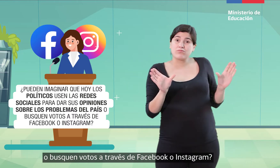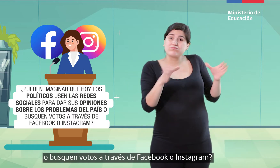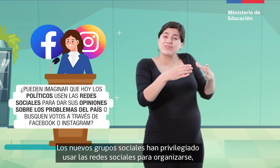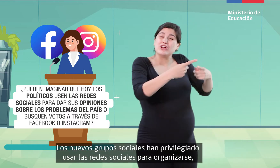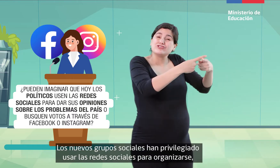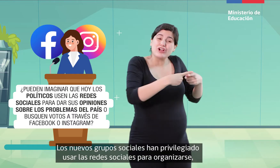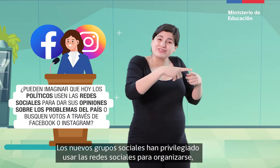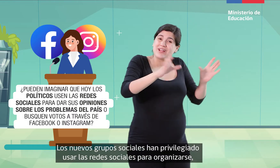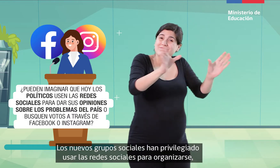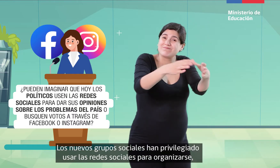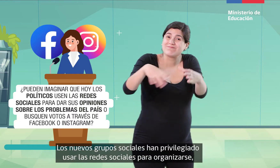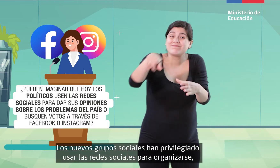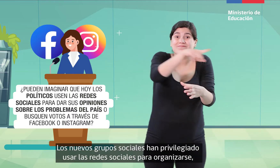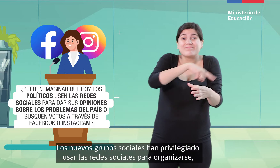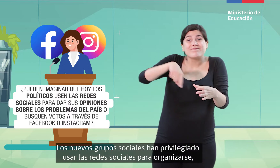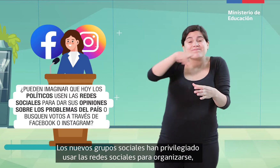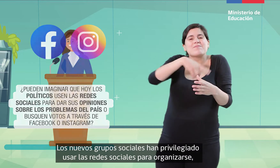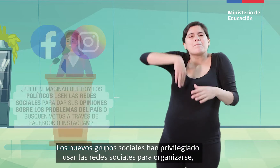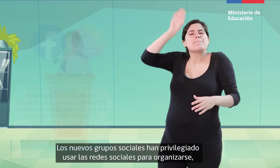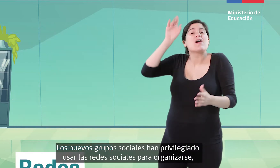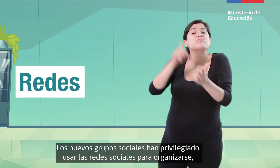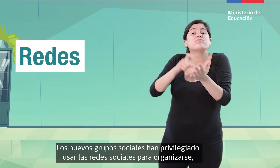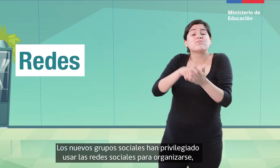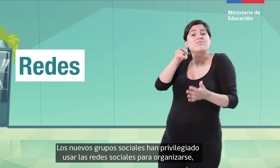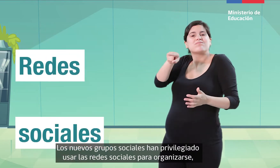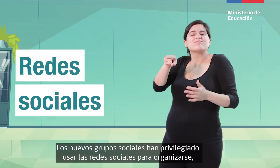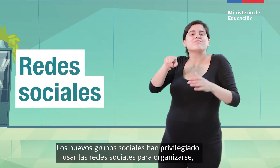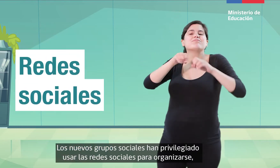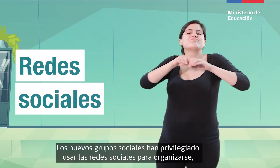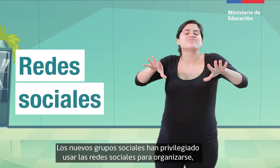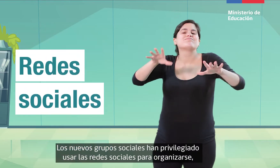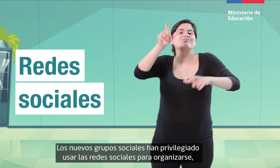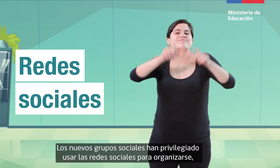Los nuevos grupos sociales han privilegiado usar las redes sociales para organizarse,